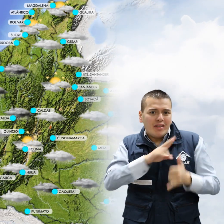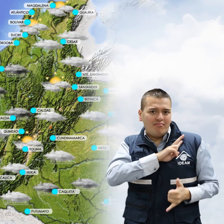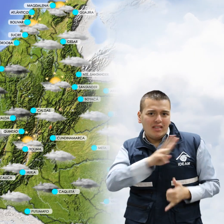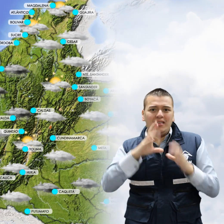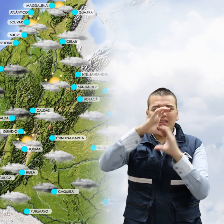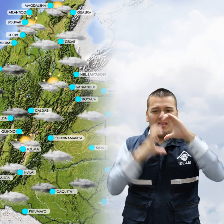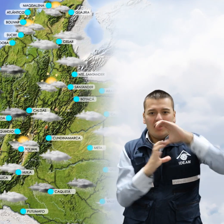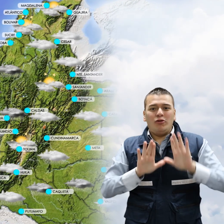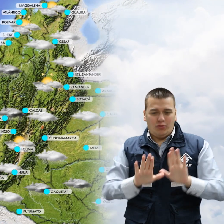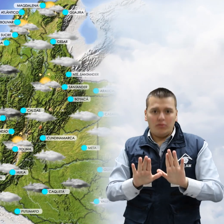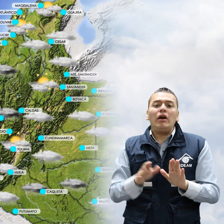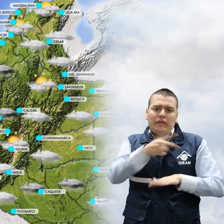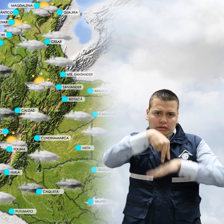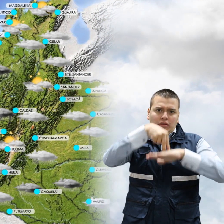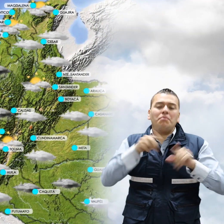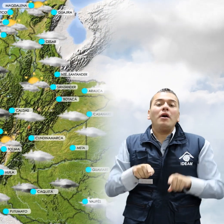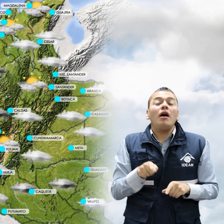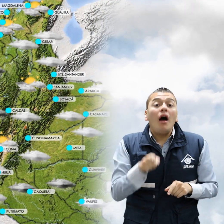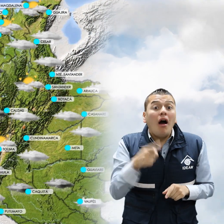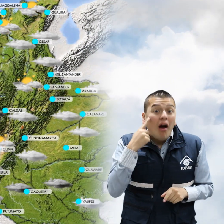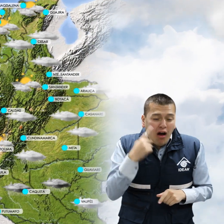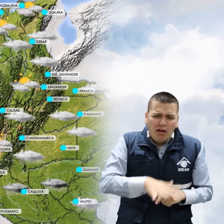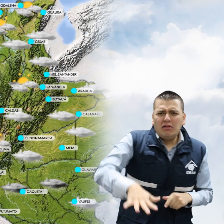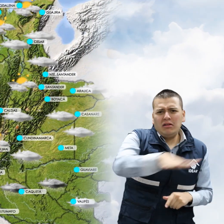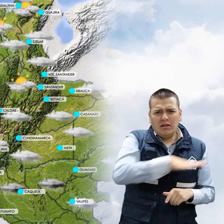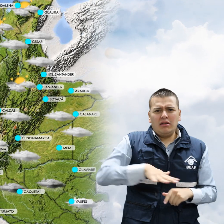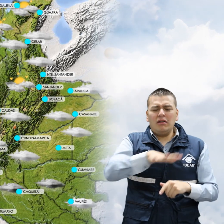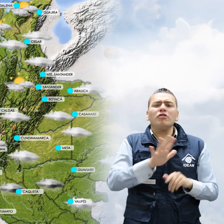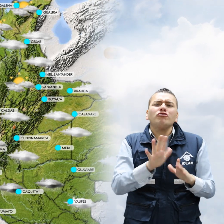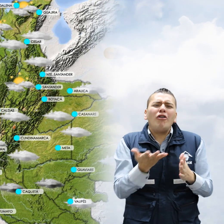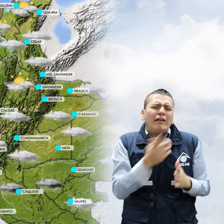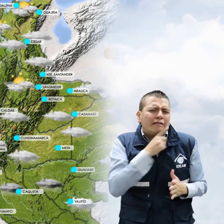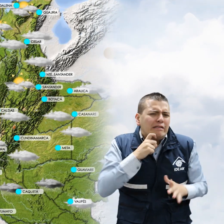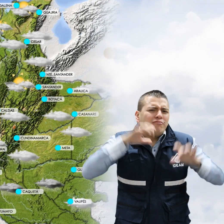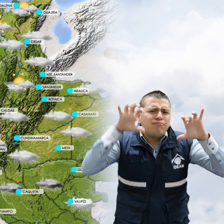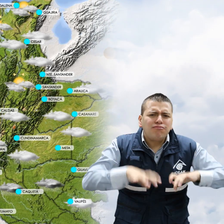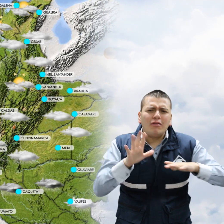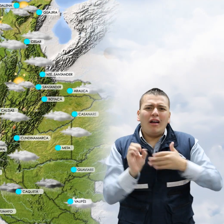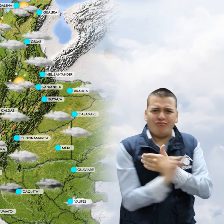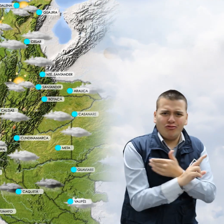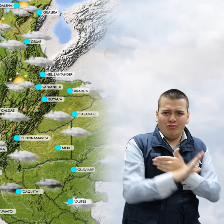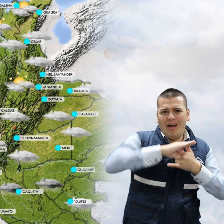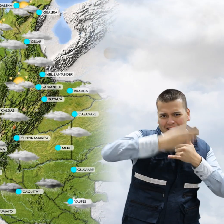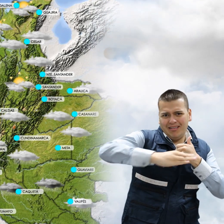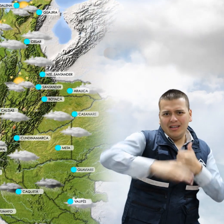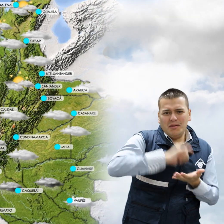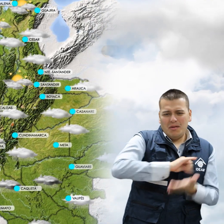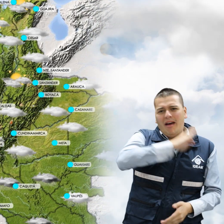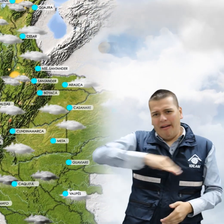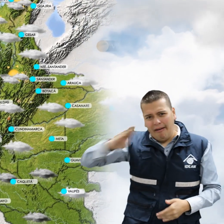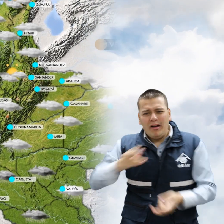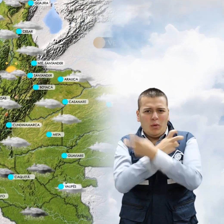y Nariño. En la región andina predominará el tiempo seco en gran parte de la región, excepto por algunas lluvias sobre el occidente de Antioquia y sur de Huila.